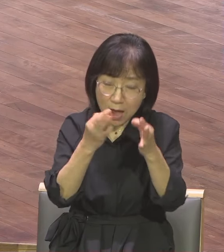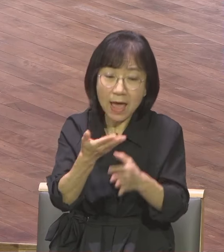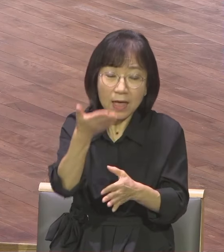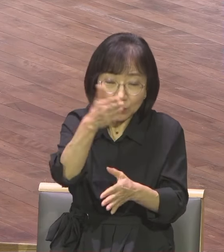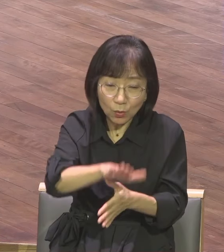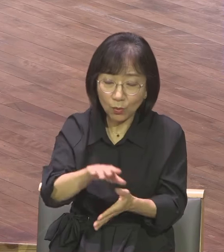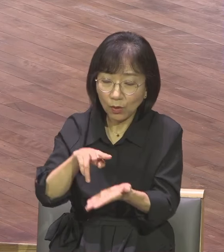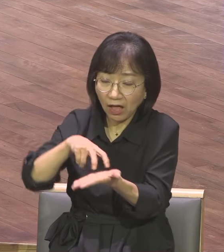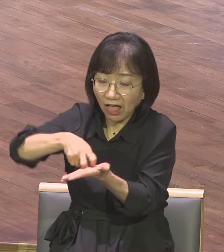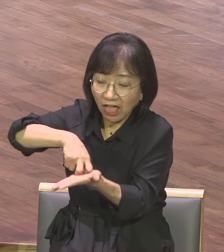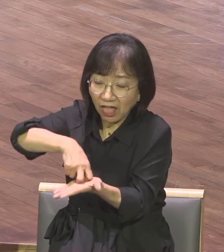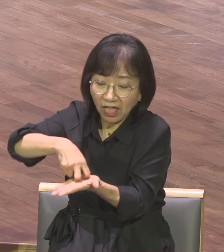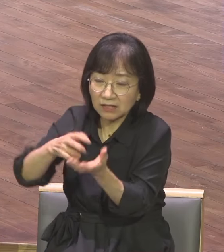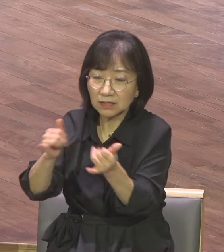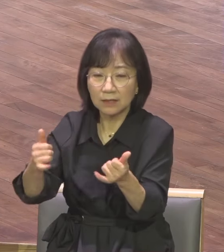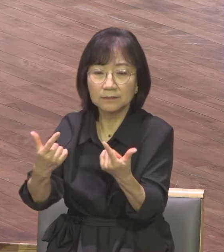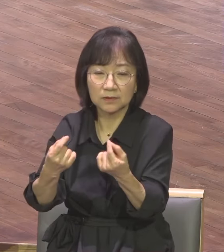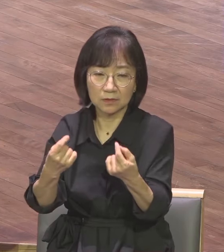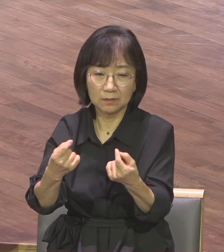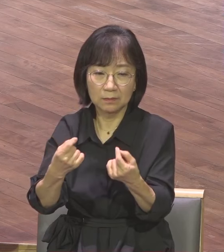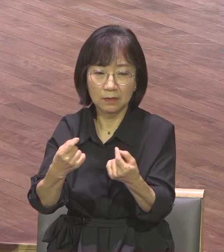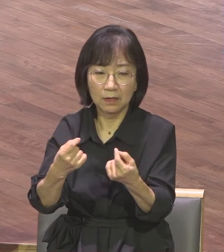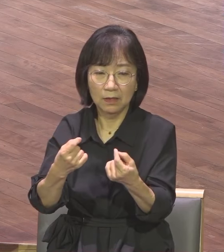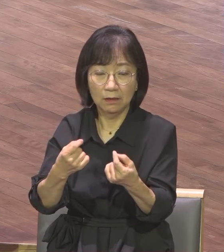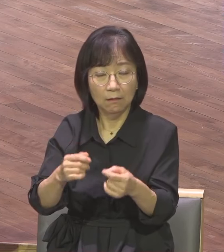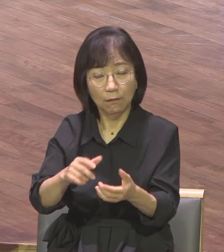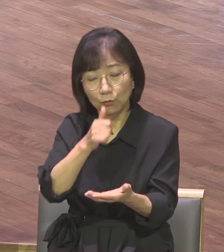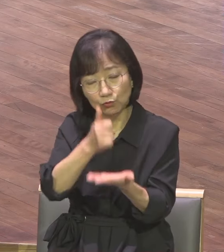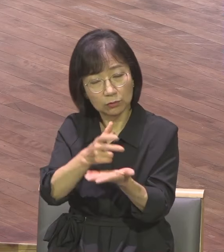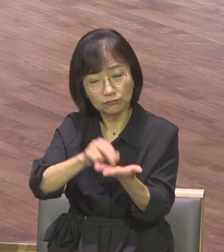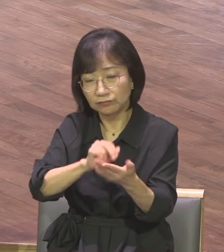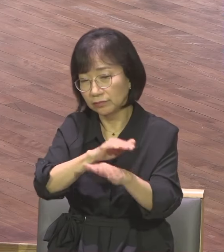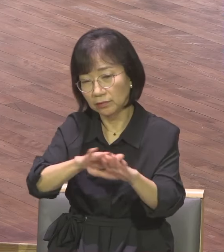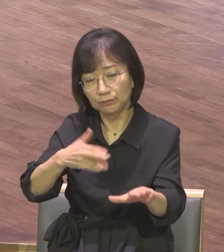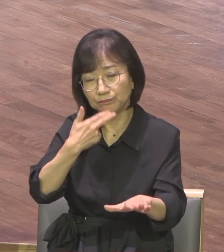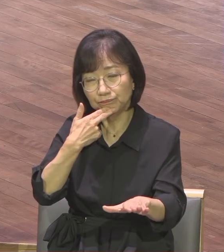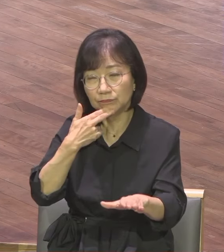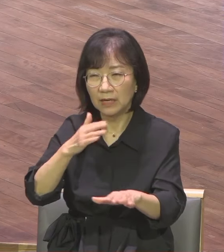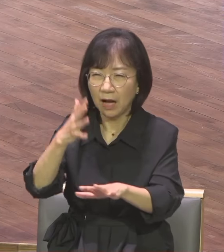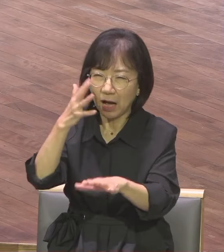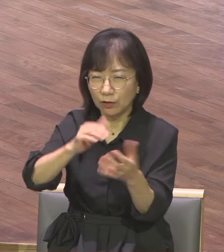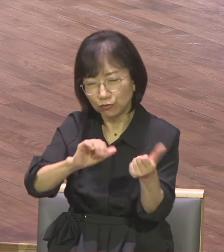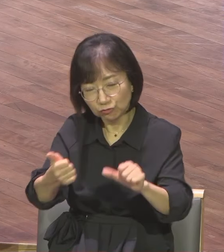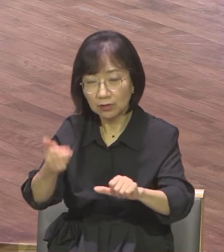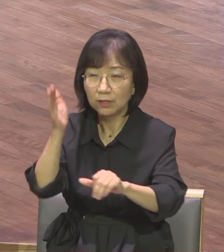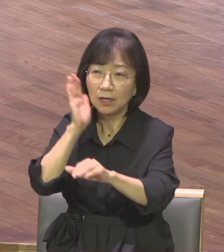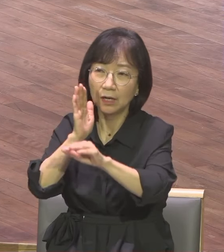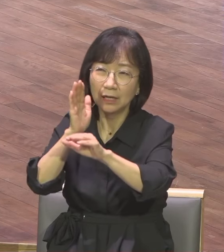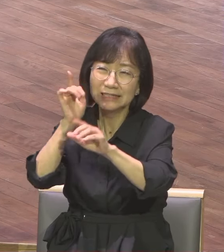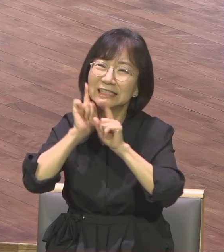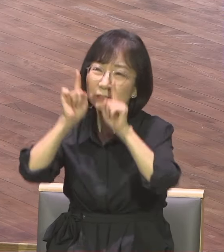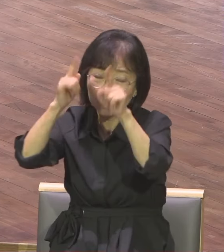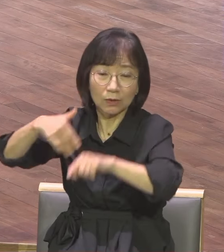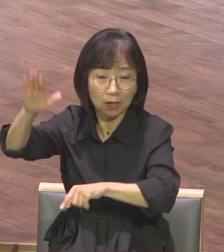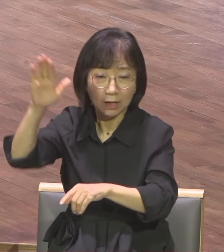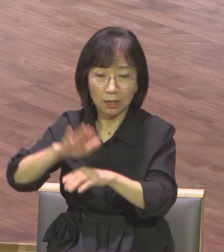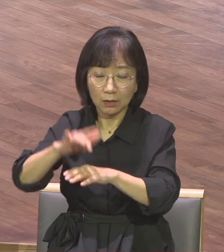상태다 결국 지옥간다 여기서 끝나는 줄 아냐 자자손손 후소들에게 이런 문제가